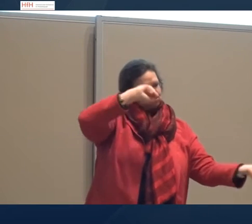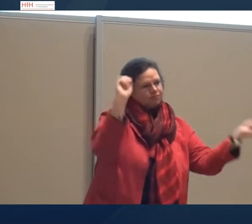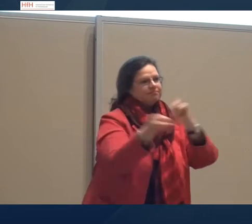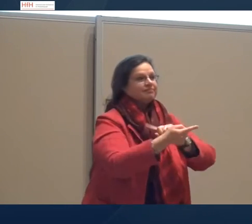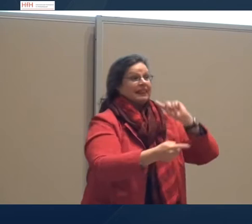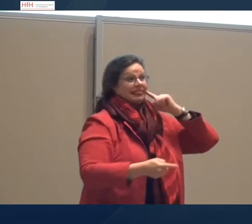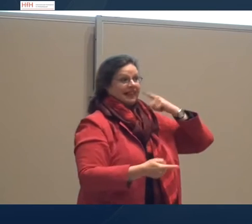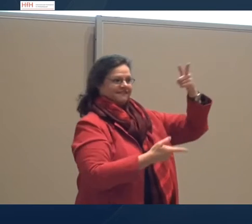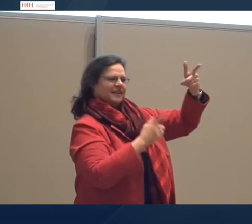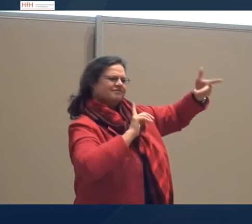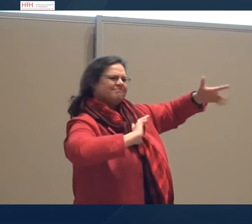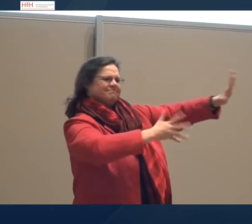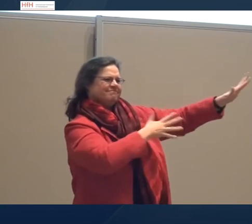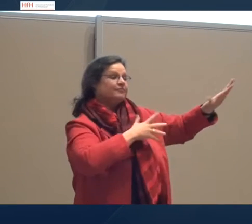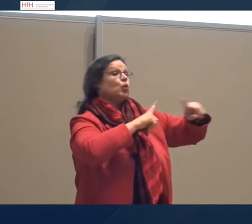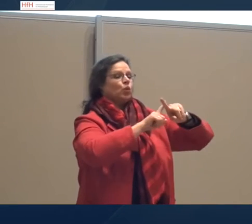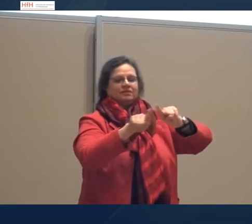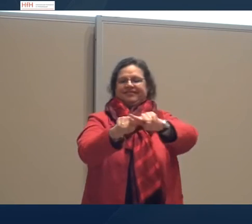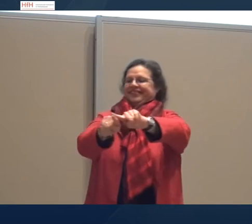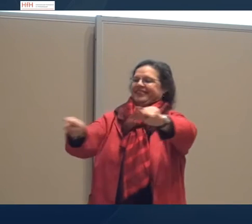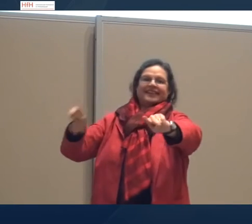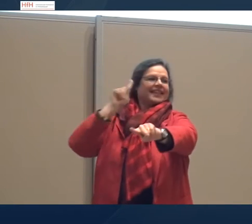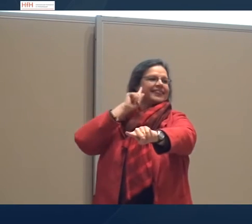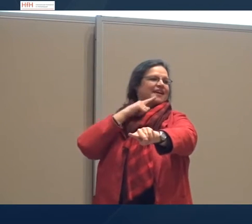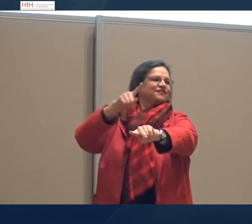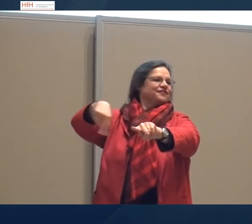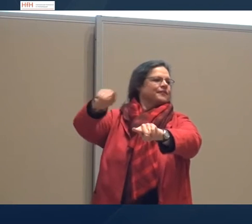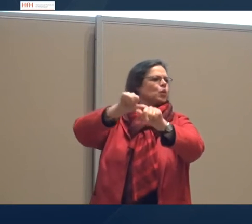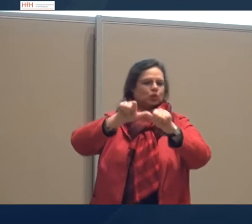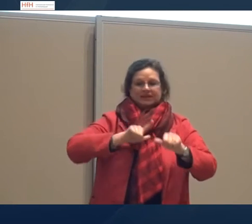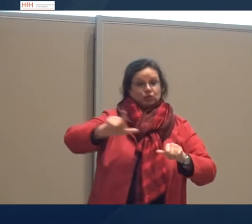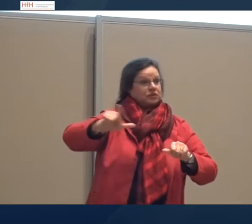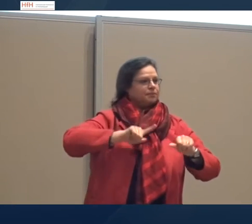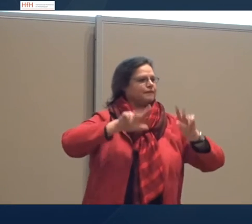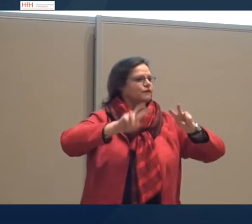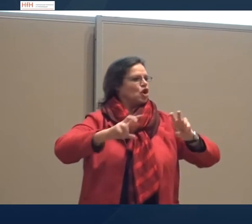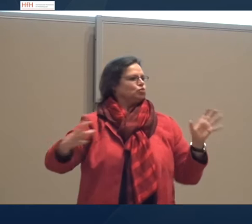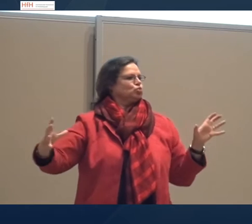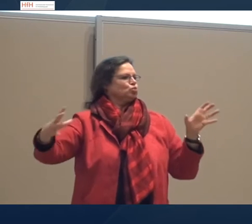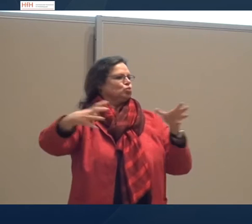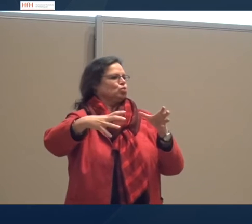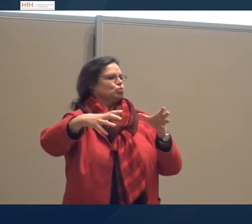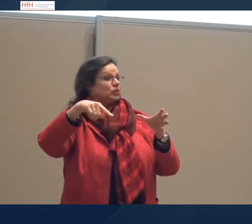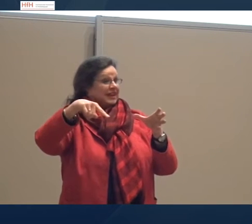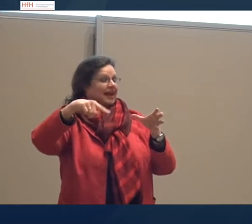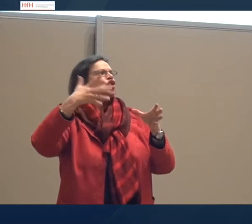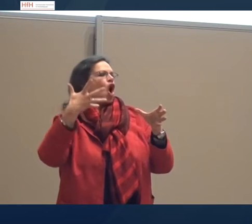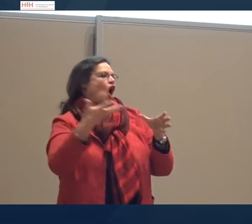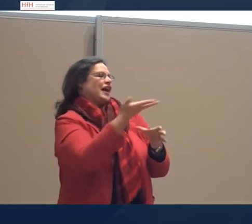Früher hatte man gesagt Gehörlose und Hörende. Jetzt sagen wir, ist eine Gebärdensprachgemeinschaft, die zusammen forschen müssen aus der Basis heraus.